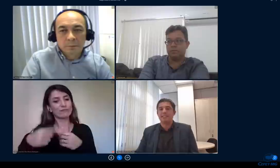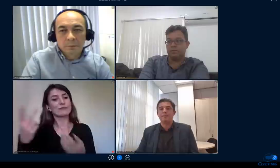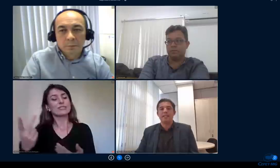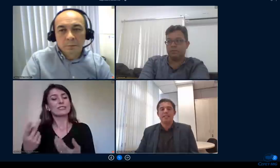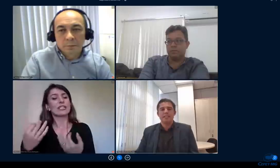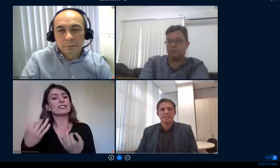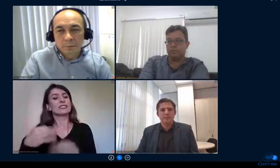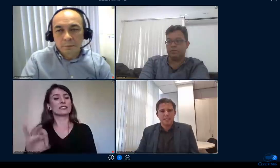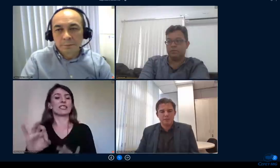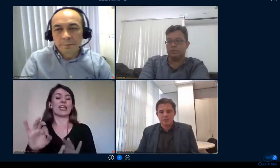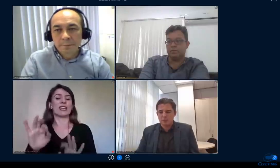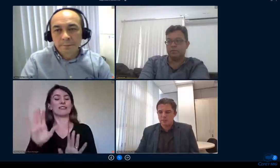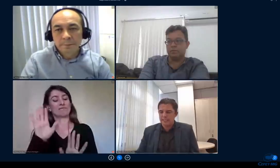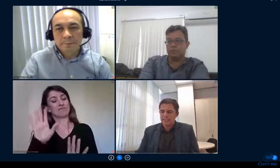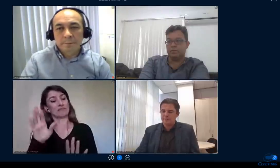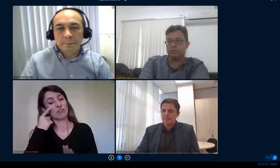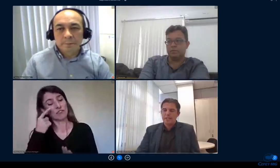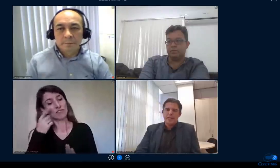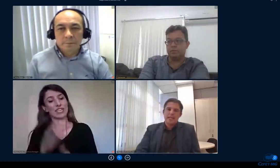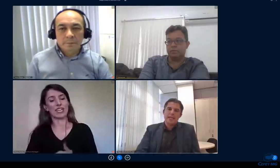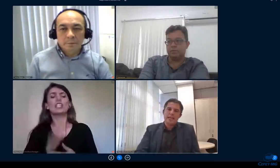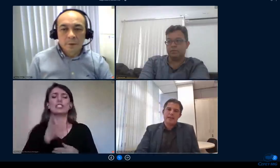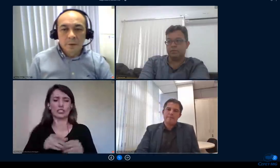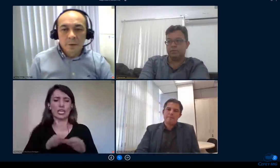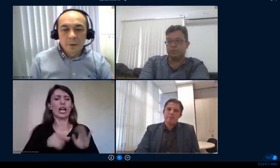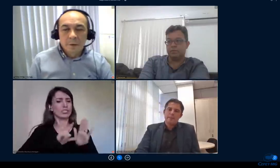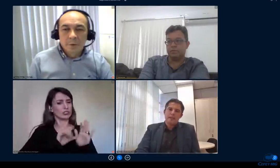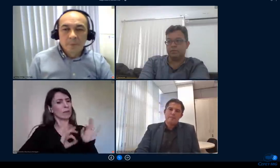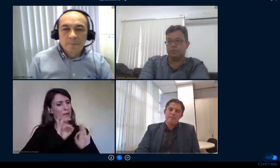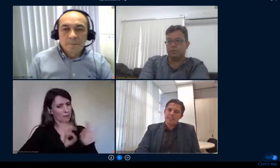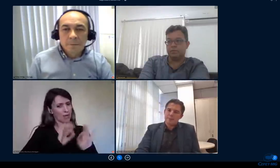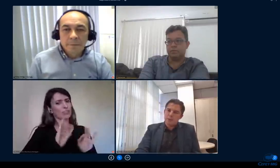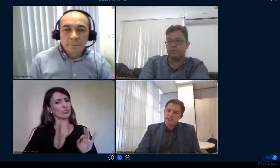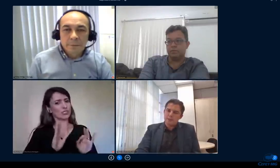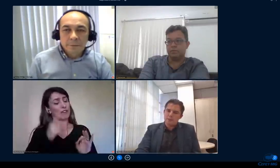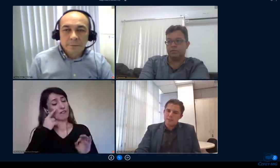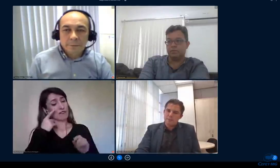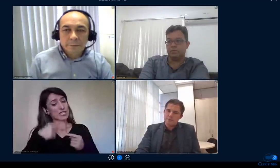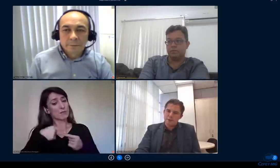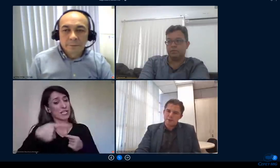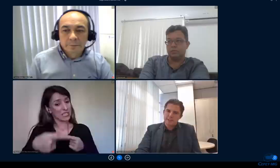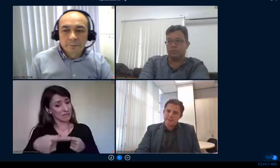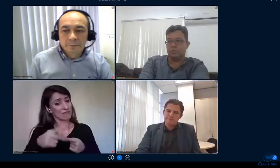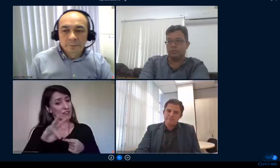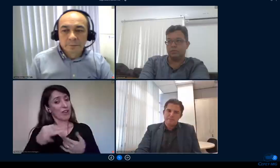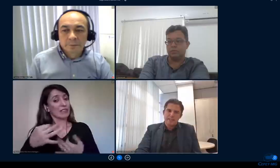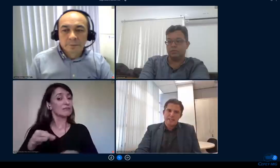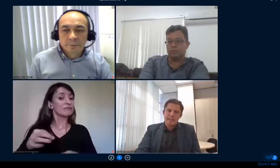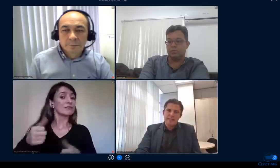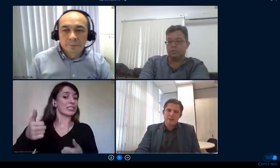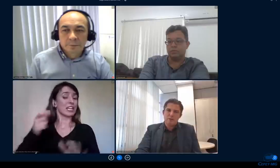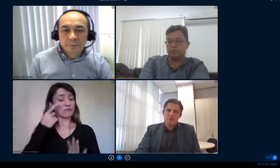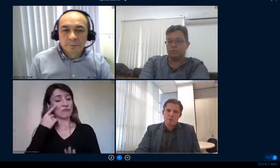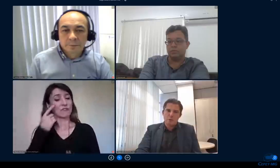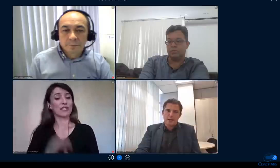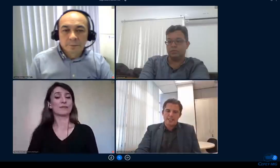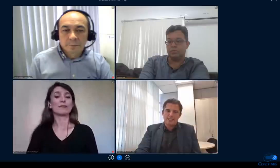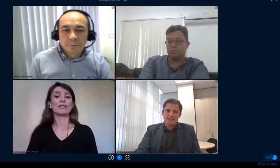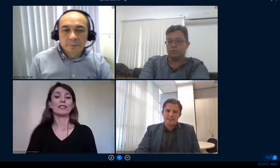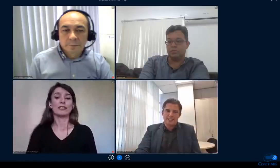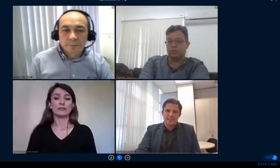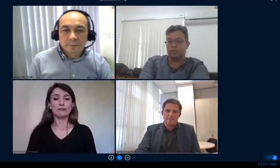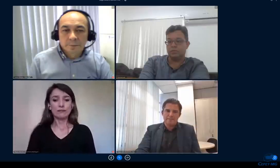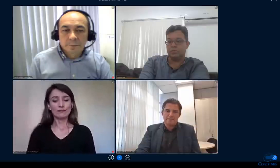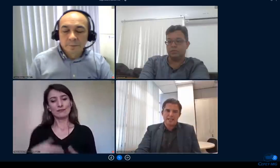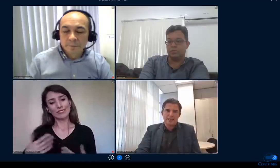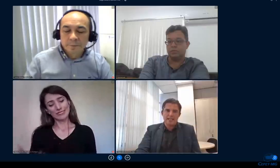semana que vem isso já esteja bem disseminado na comunidade por questão do tempo professores eu vou